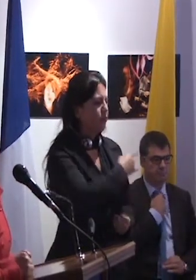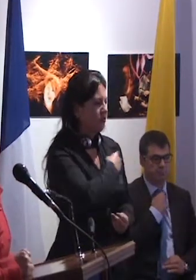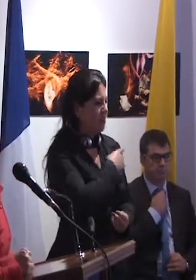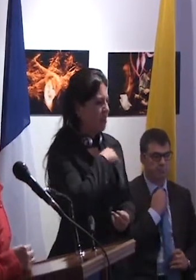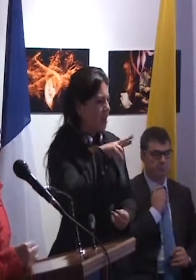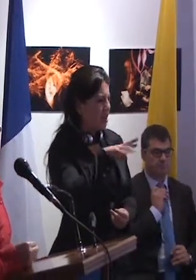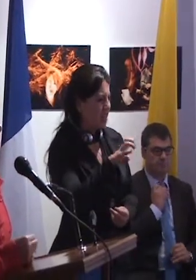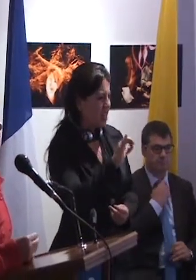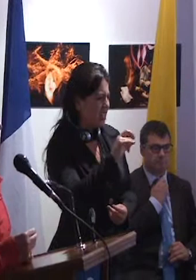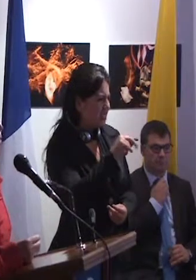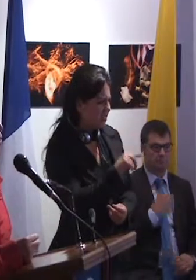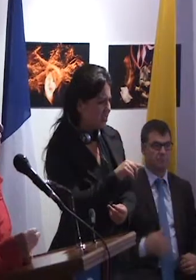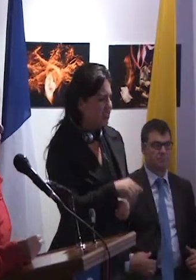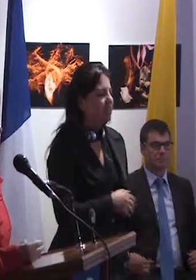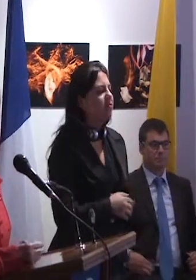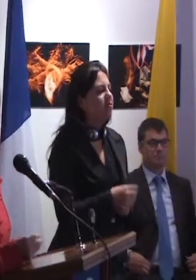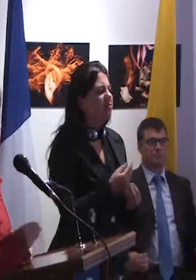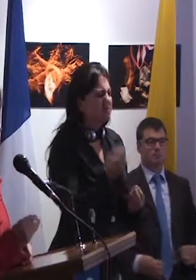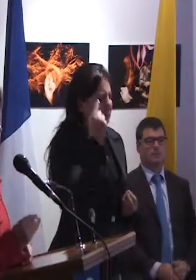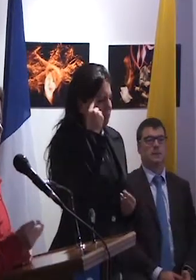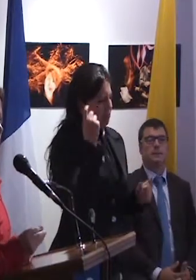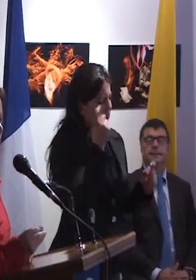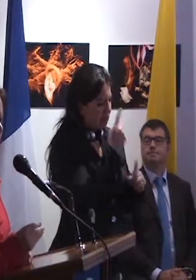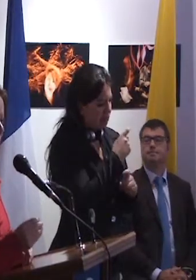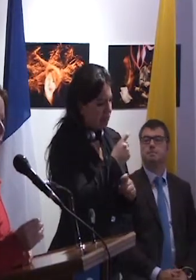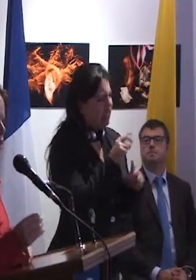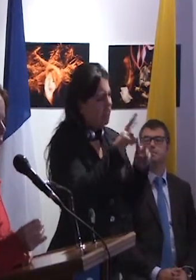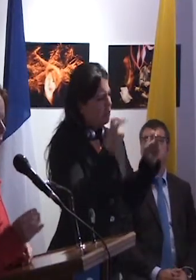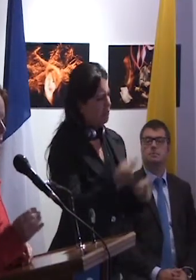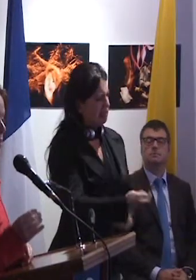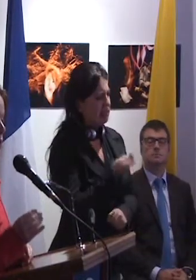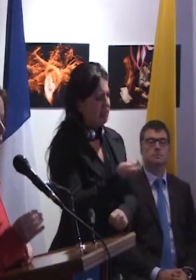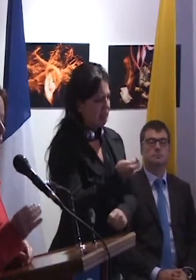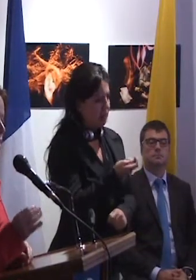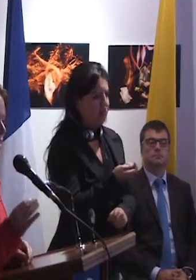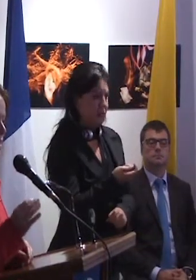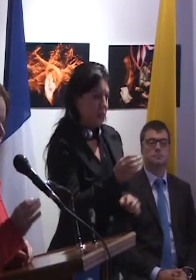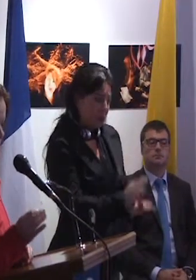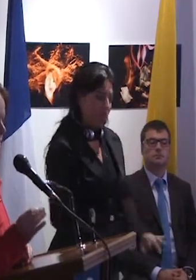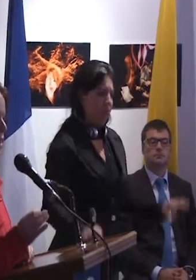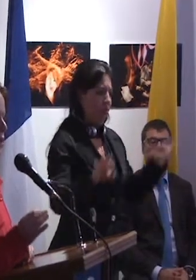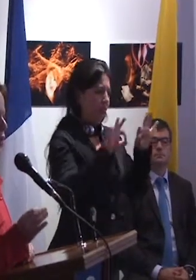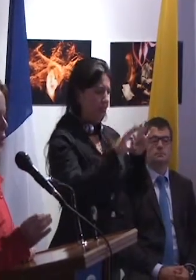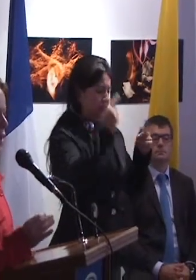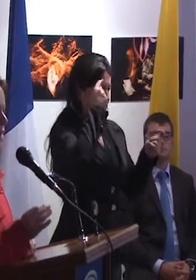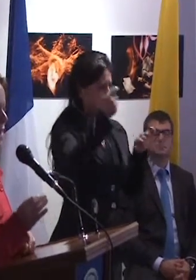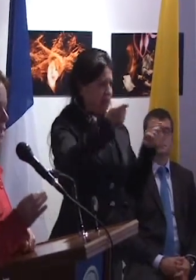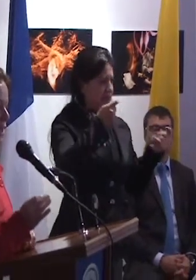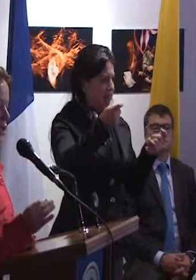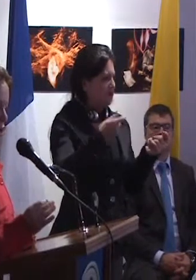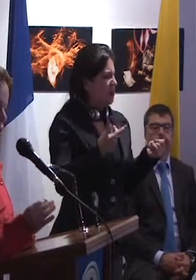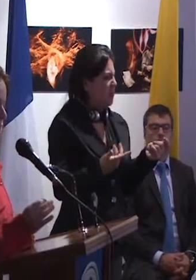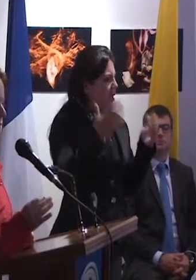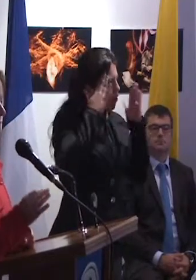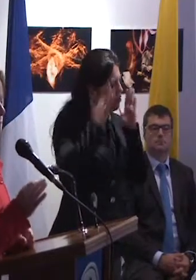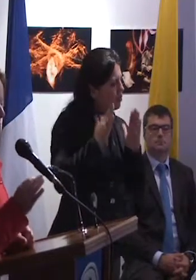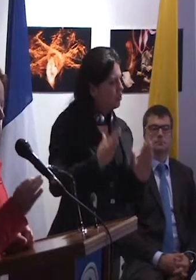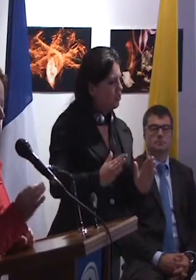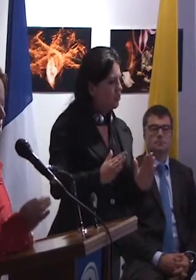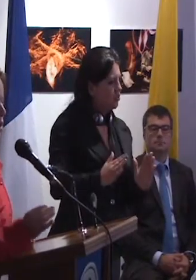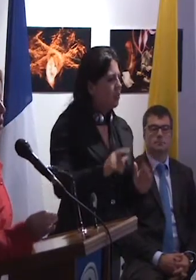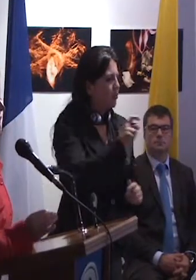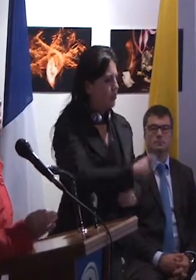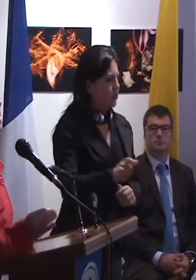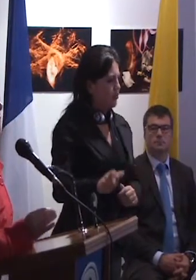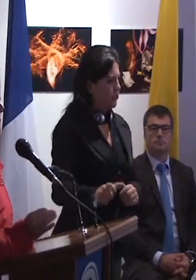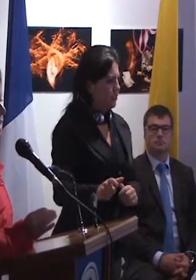de Reims, por pensar en un tema tan sensible pero tan importante y estratégico como es la atención a